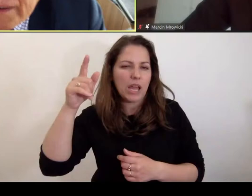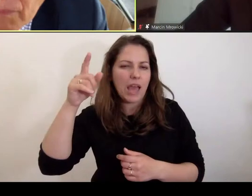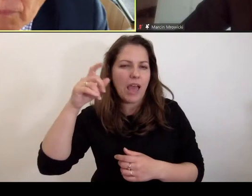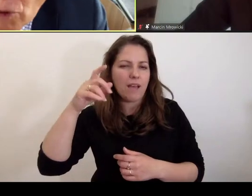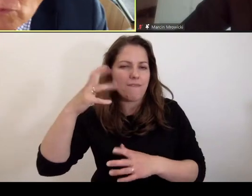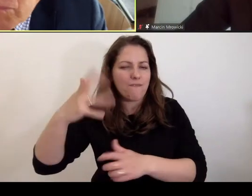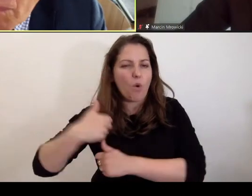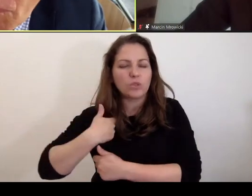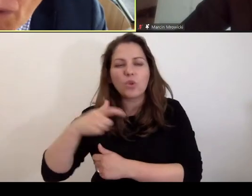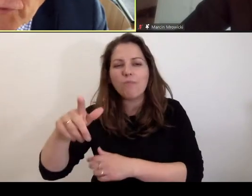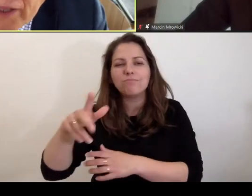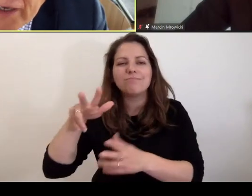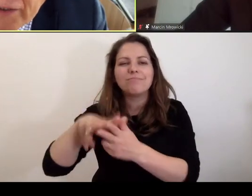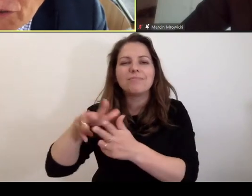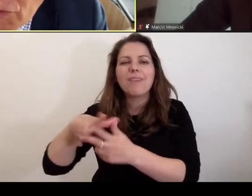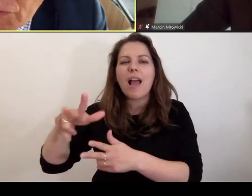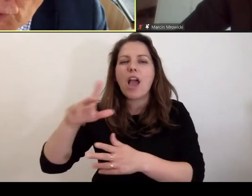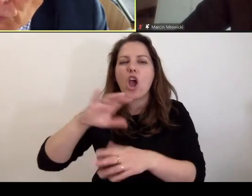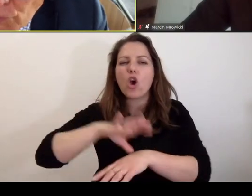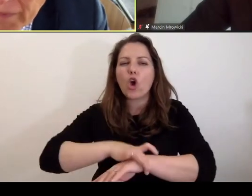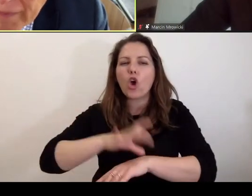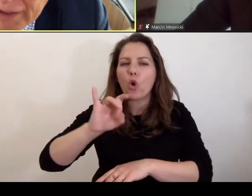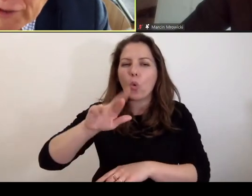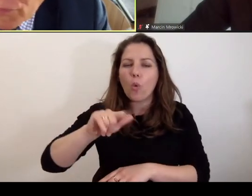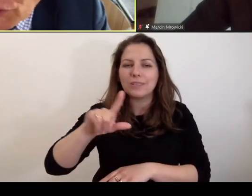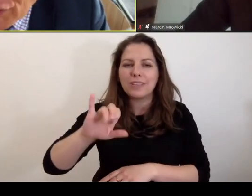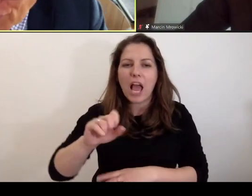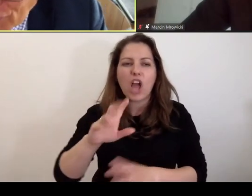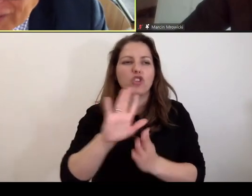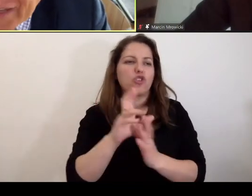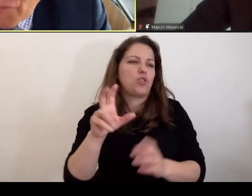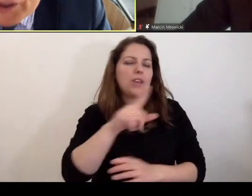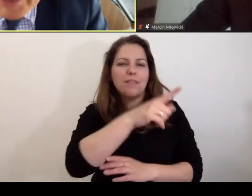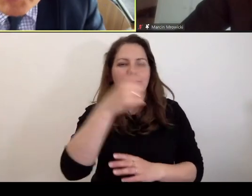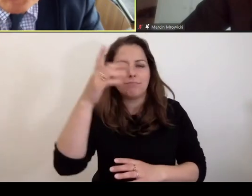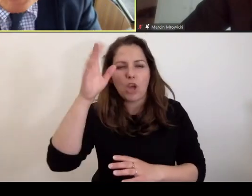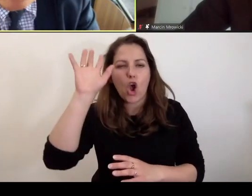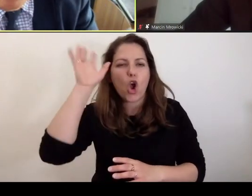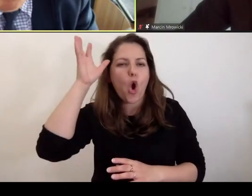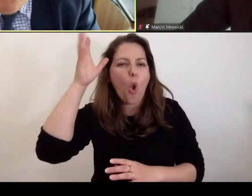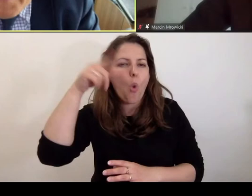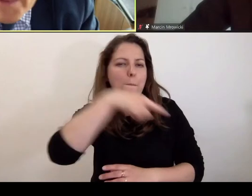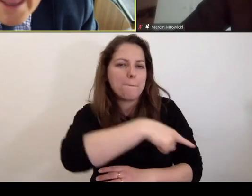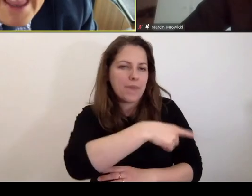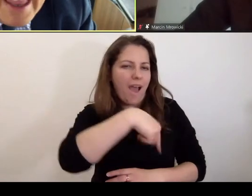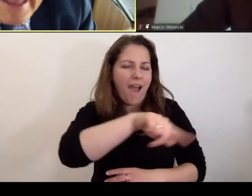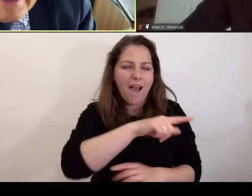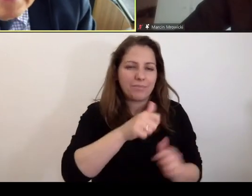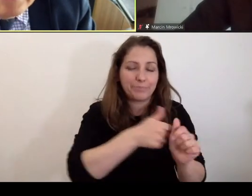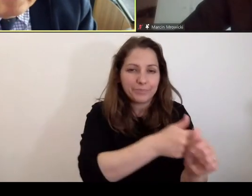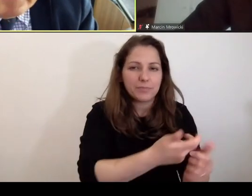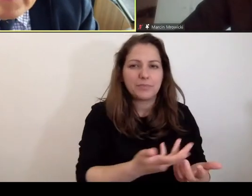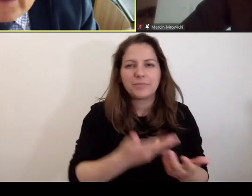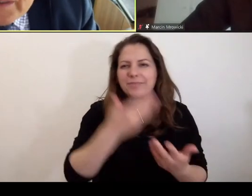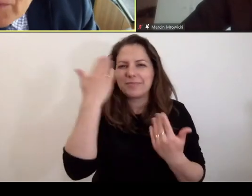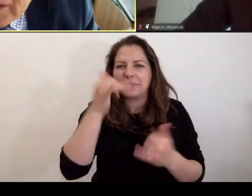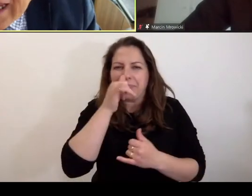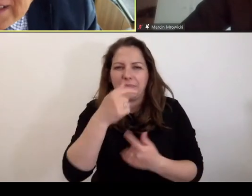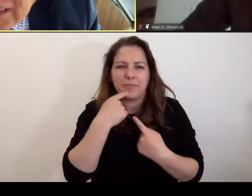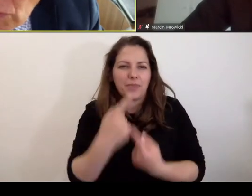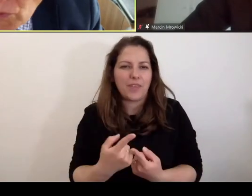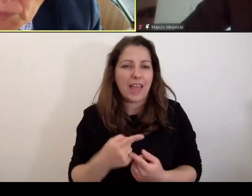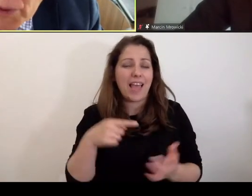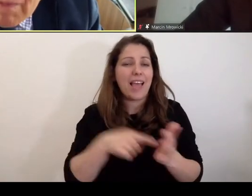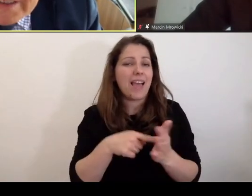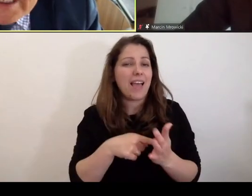bossów mafii narkotykowej w Kolumbii, prawda? To są te trudne. Wszystkiego ścigać się nie da. W związku z tym, no